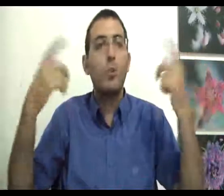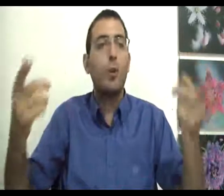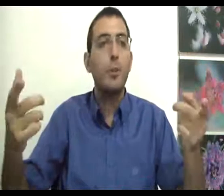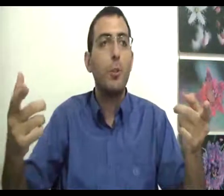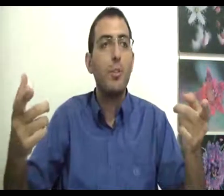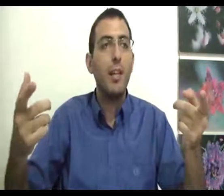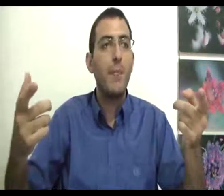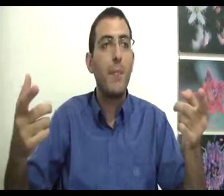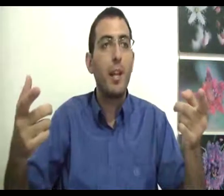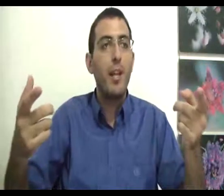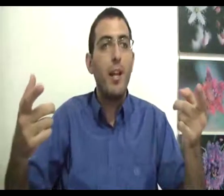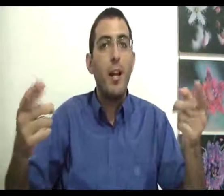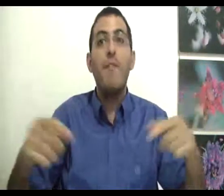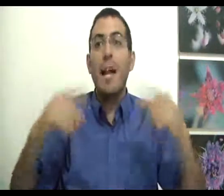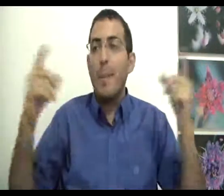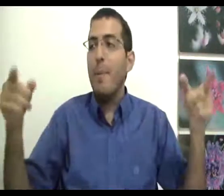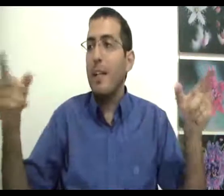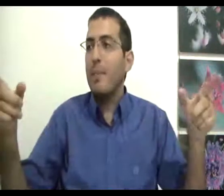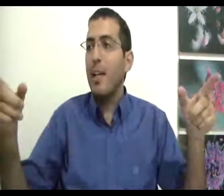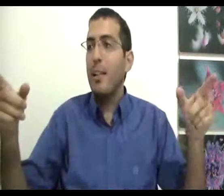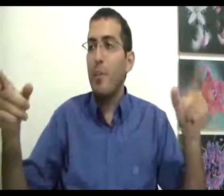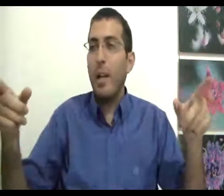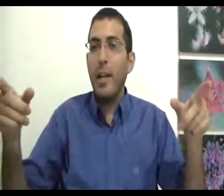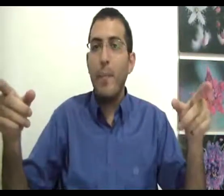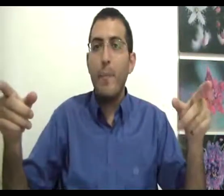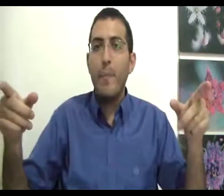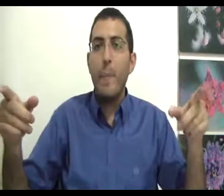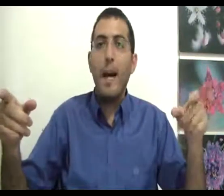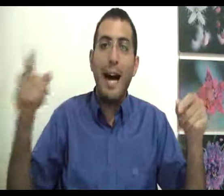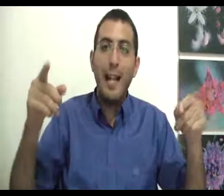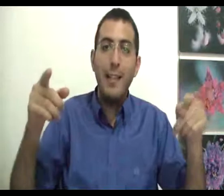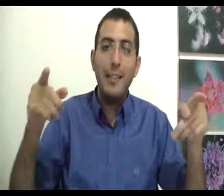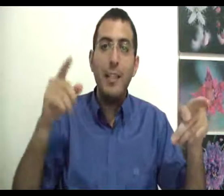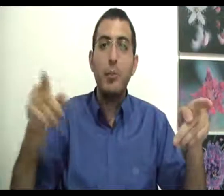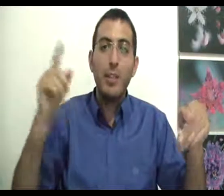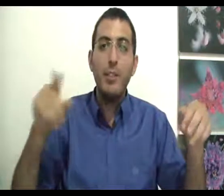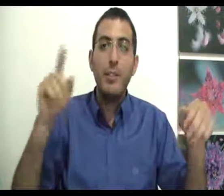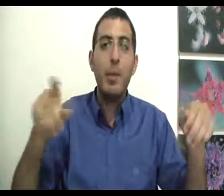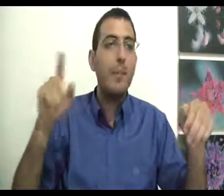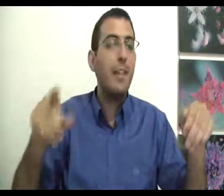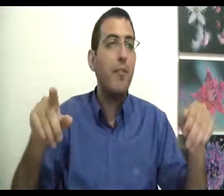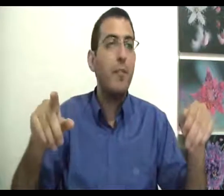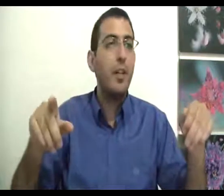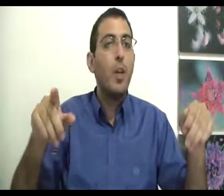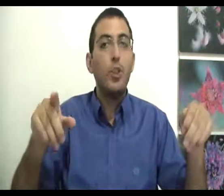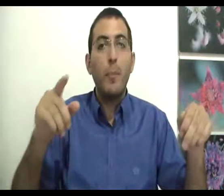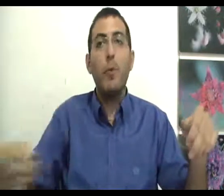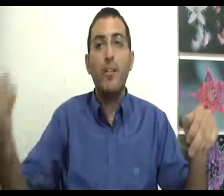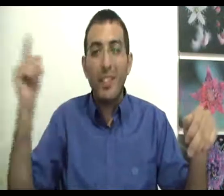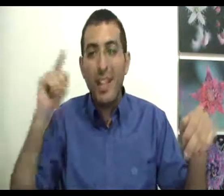את כל מה שהוא רוצה ועל מה בן אדם צריך להתעקש בחיים? על זה שהוא יביא את עצמו למצב שבו הוא יוותר